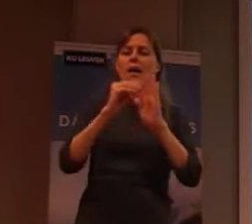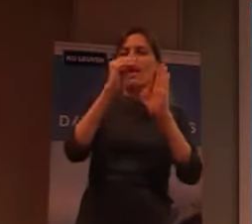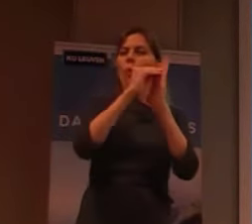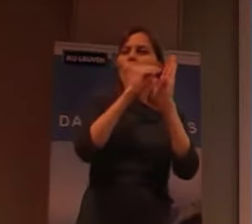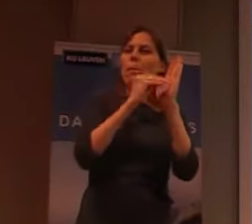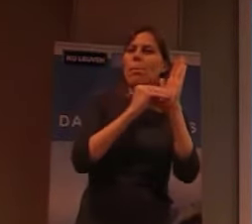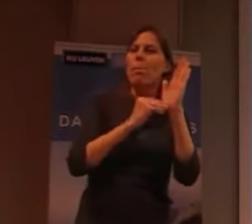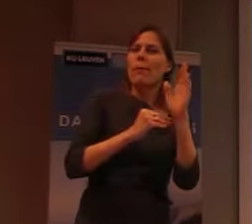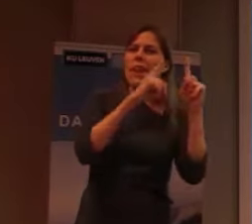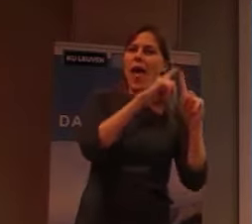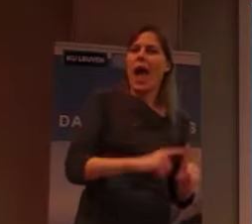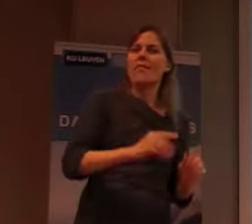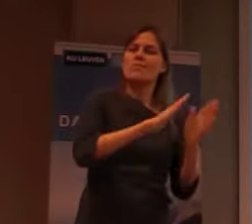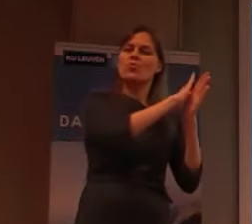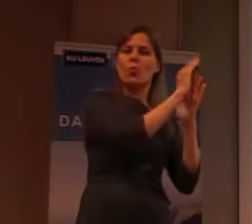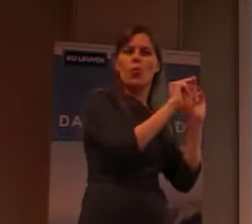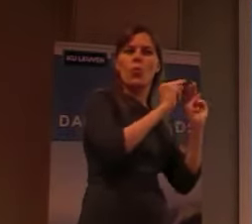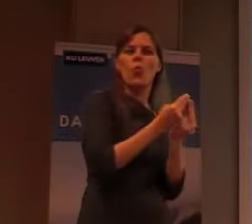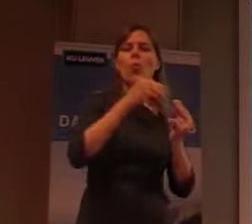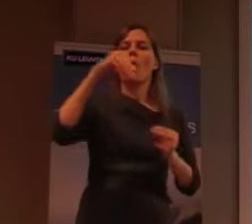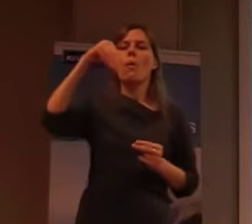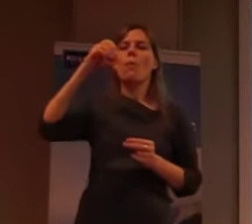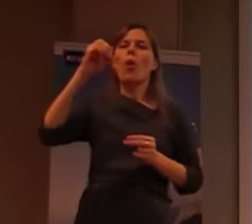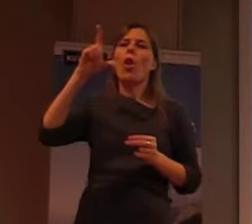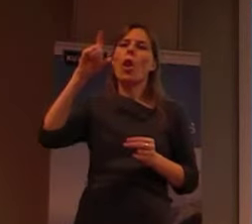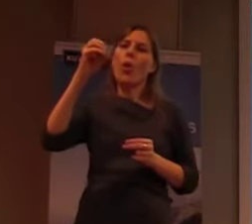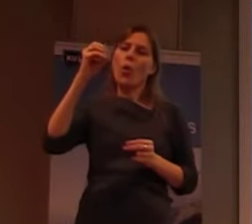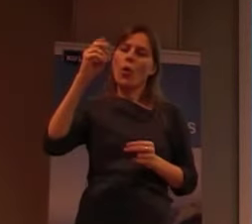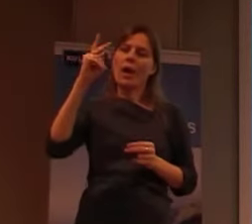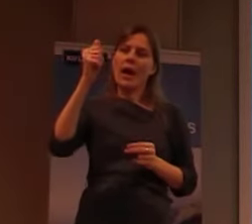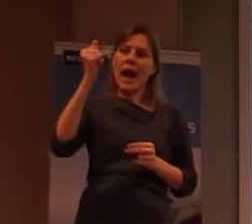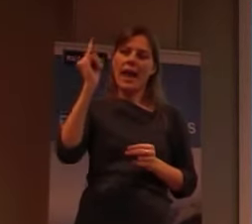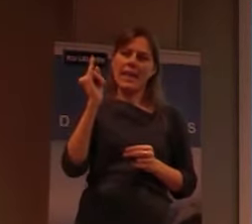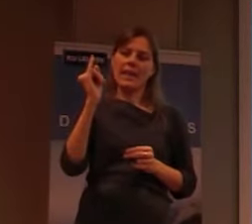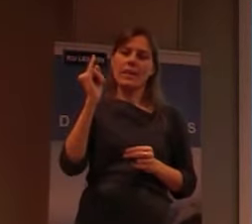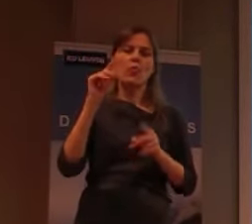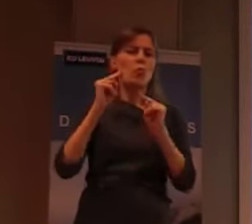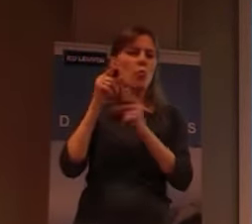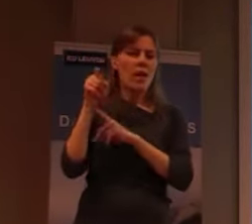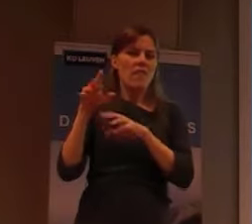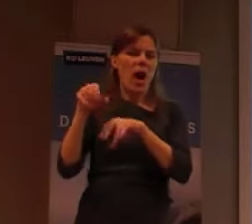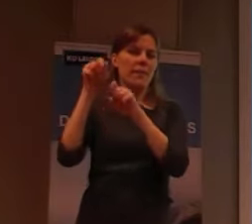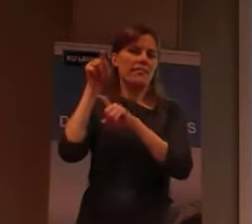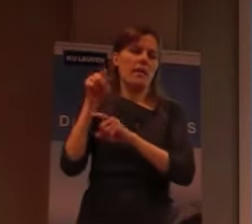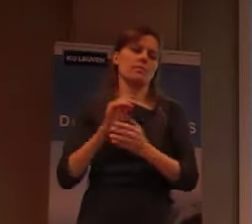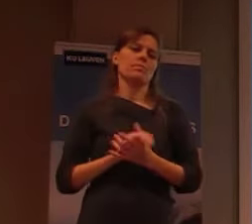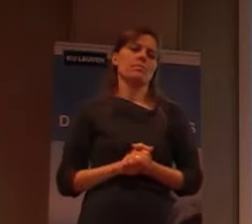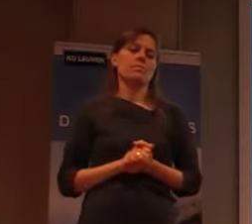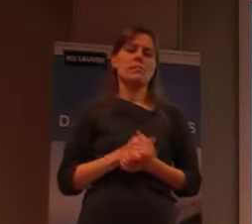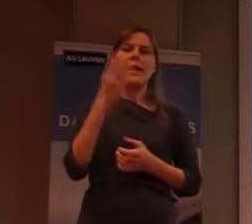Molokai. Dus, het eiland Molokai, in de 19de eeuw, werd eigenlijk, heel snel,